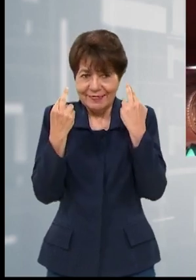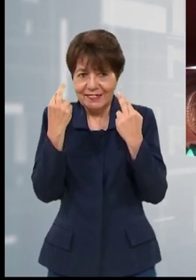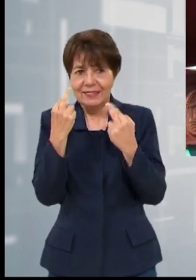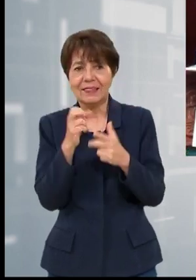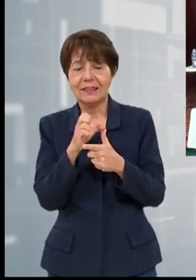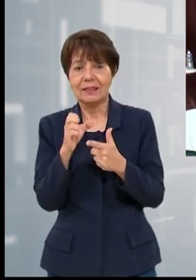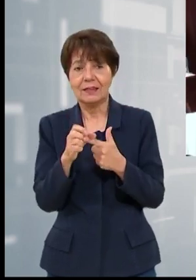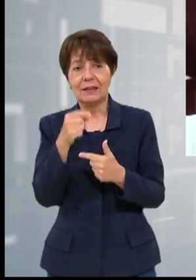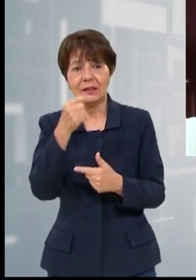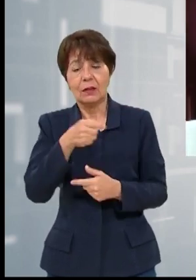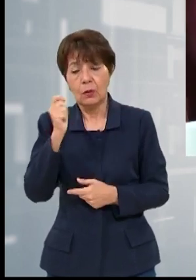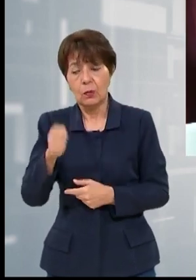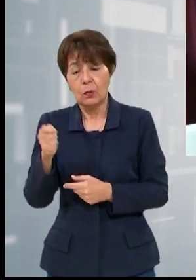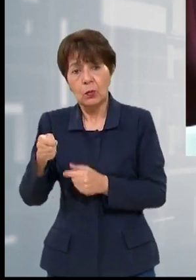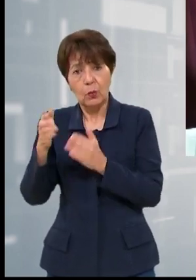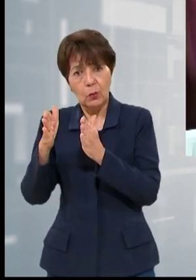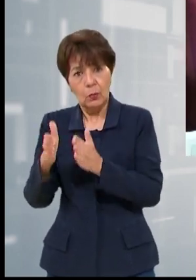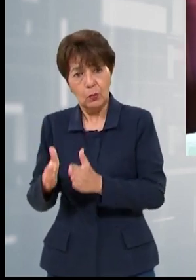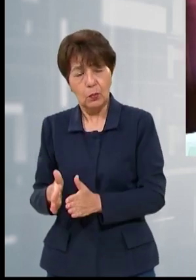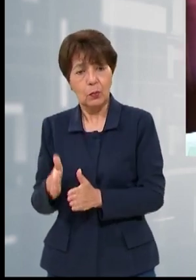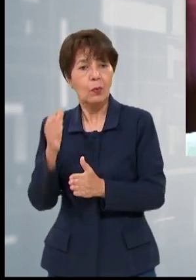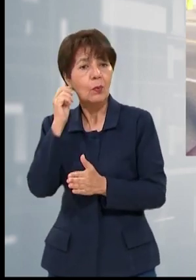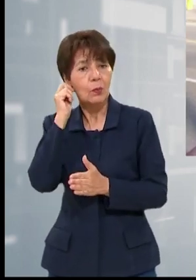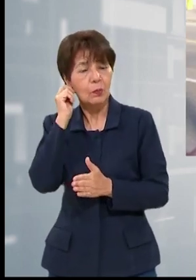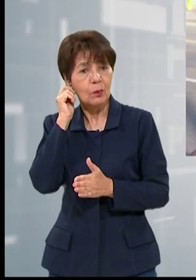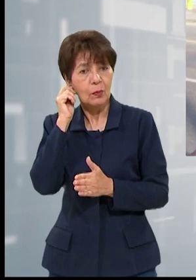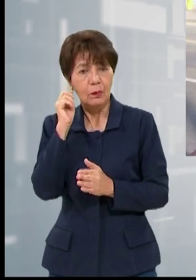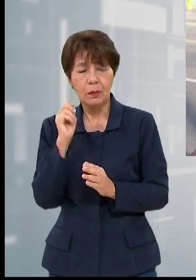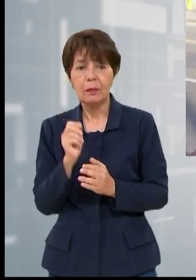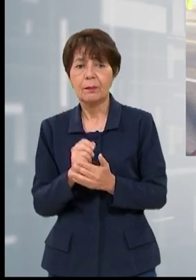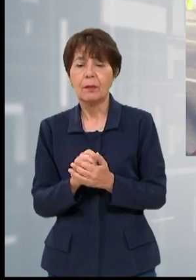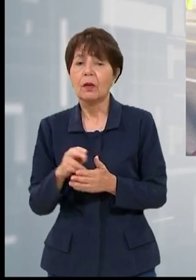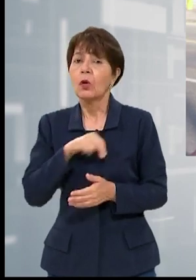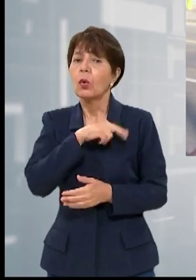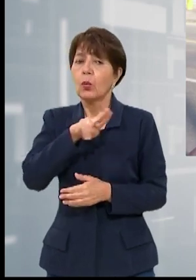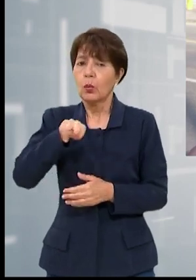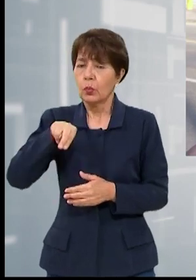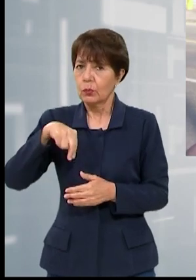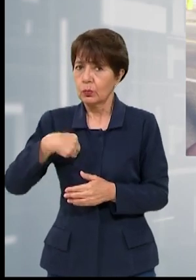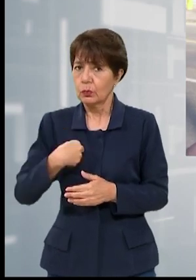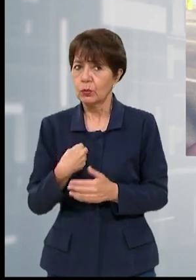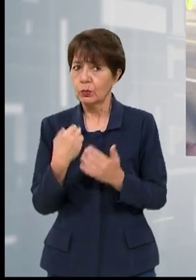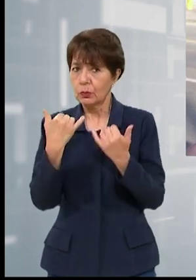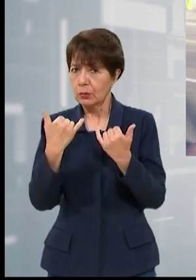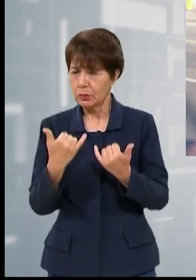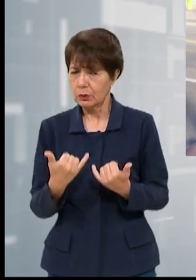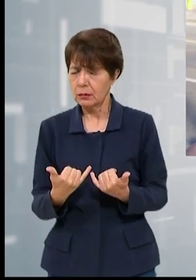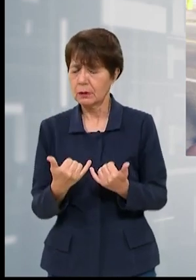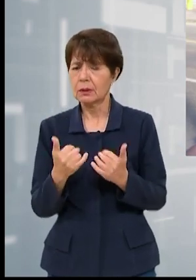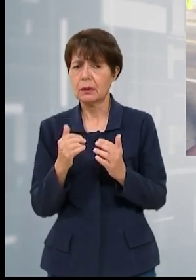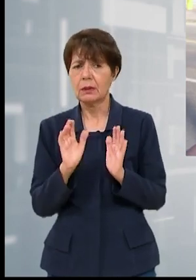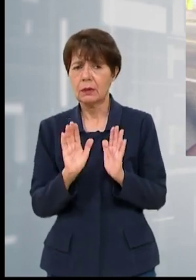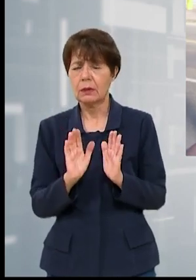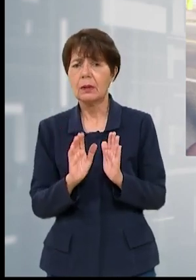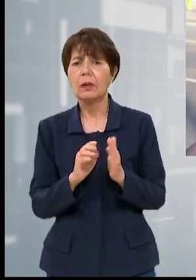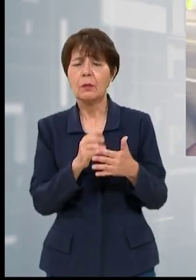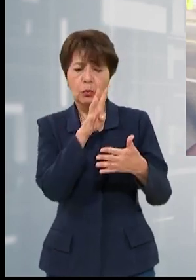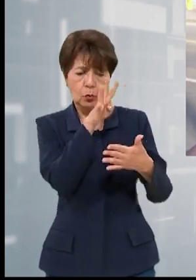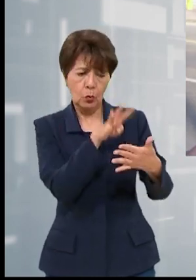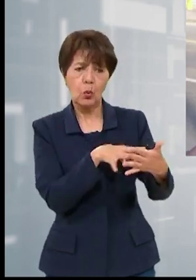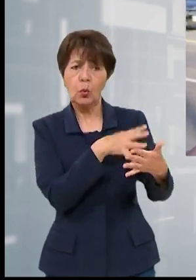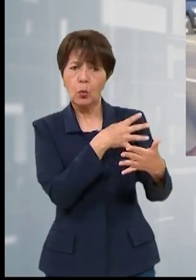Espinosa no debe haber excusa por parte de los diputados. Nosotros ya tenemos una matriz